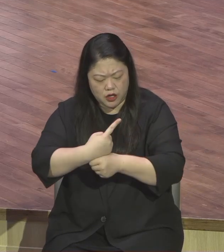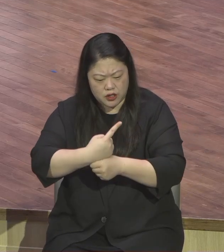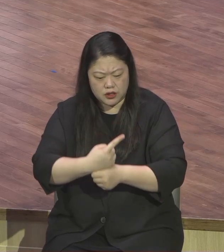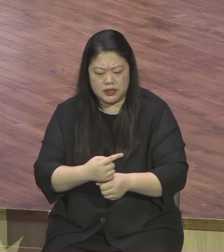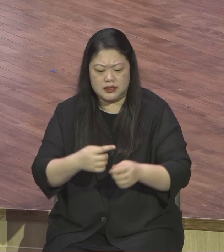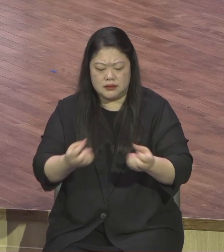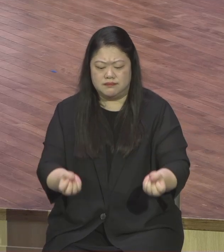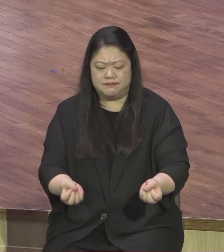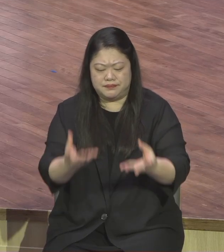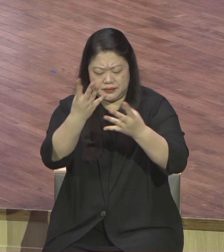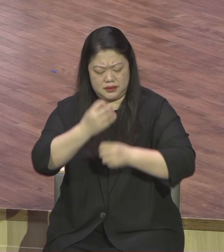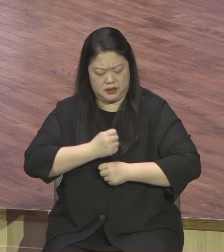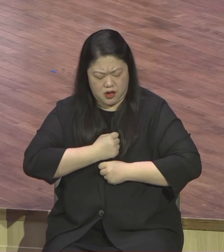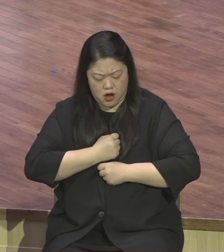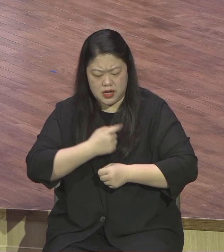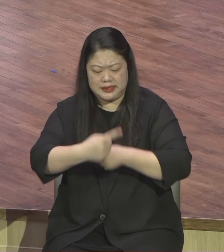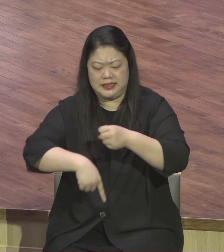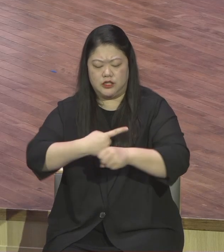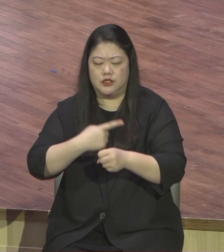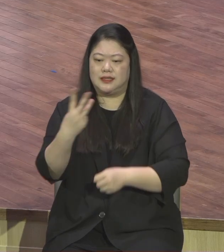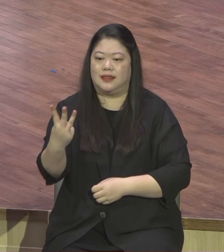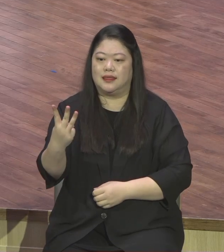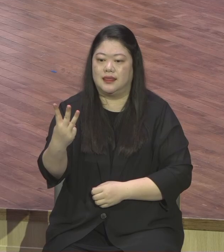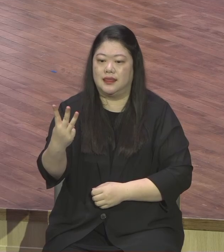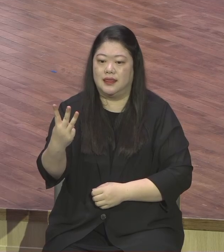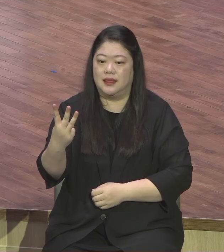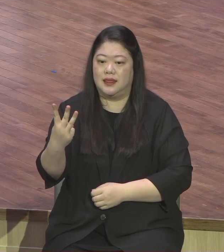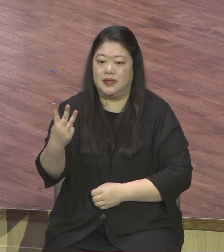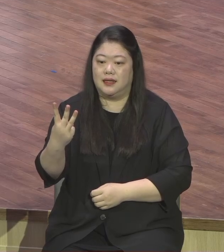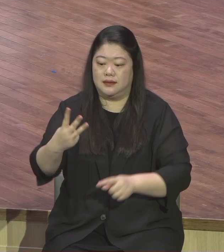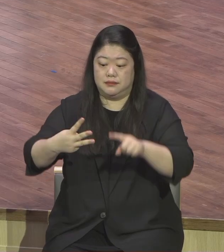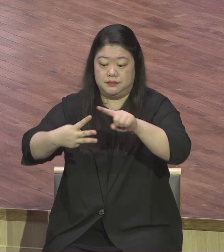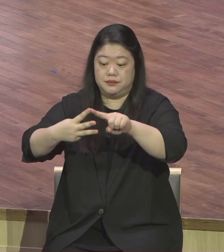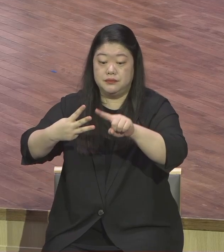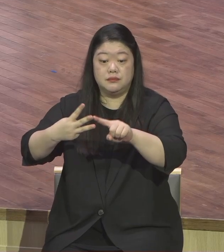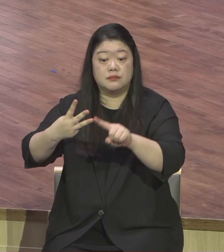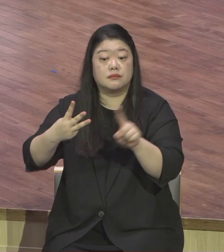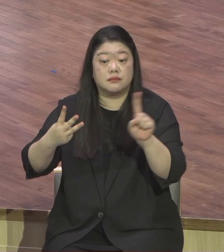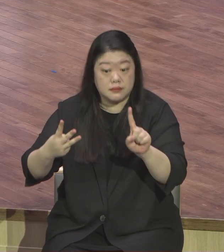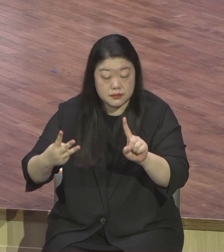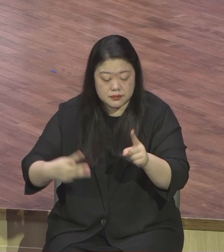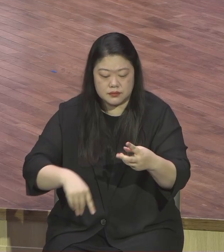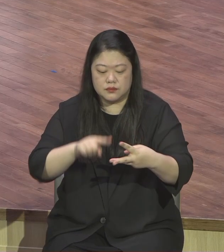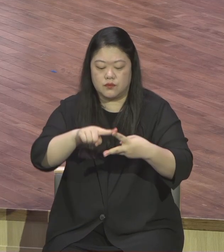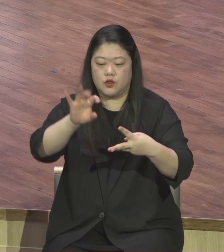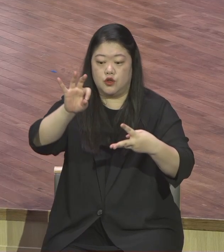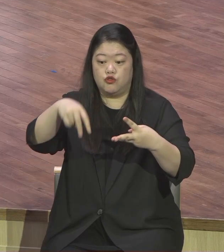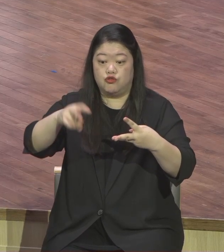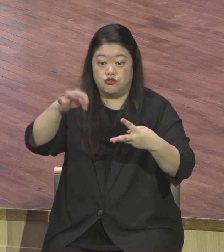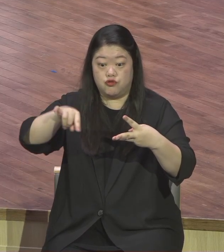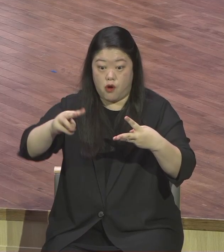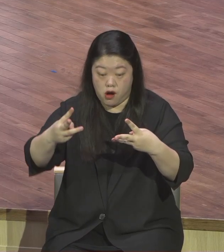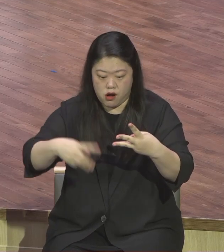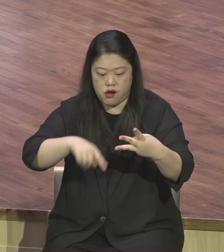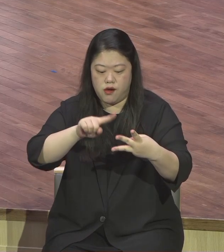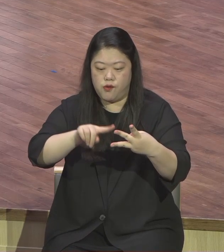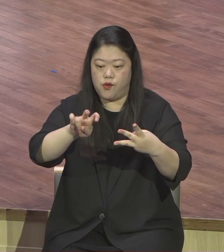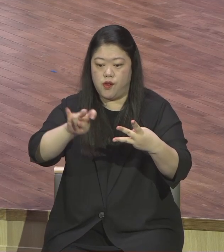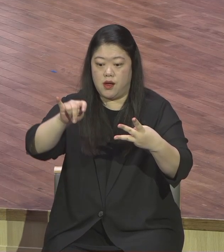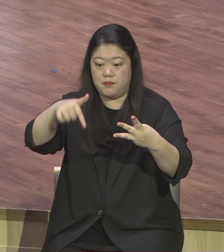그렇게 명령을 했습니다. 이 세 절기가 뭐냐 6월절 맥주절 그리고 수장절입니다.